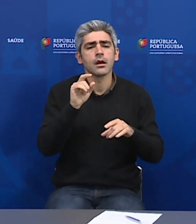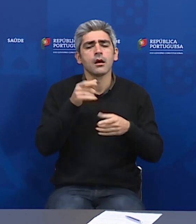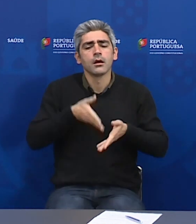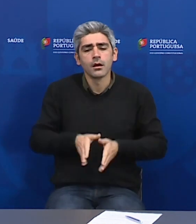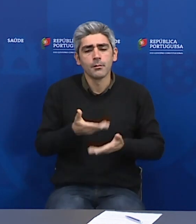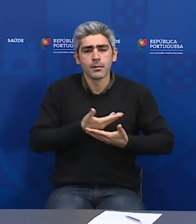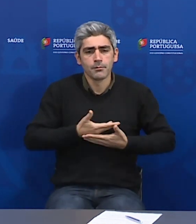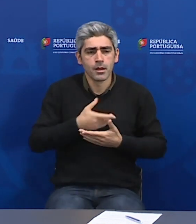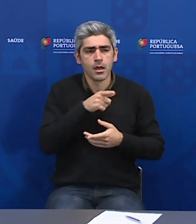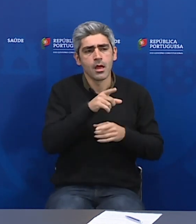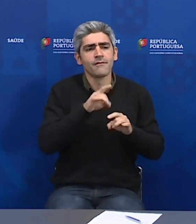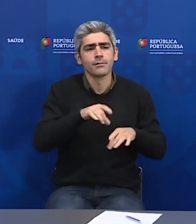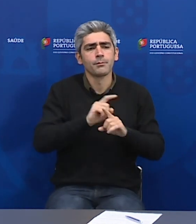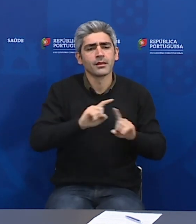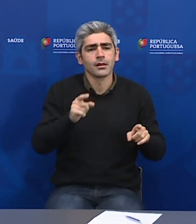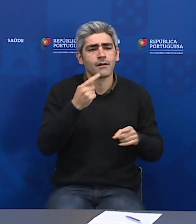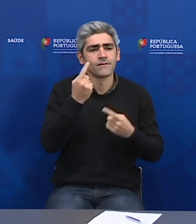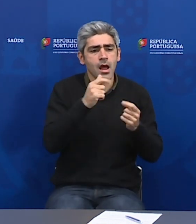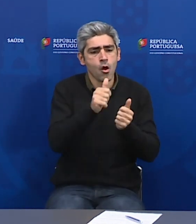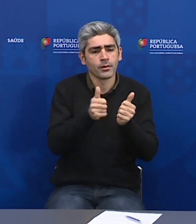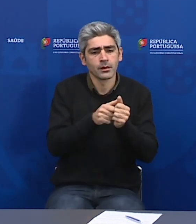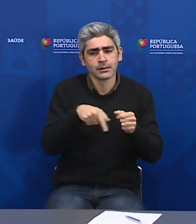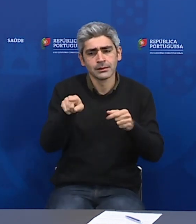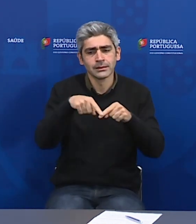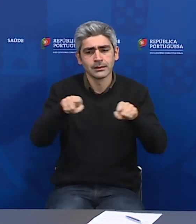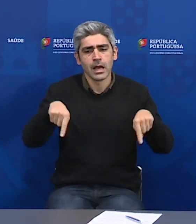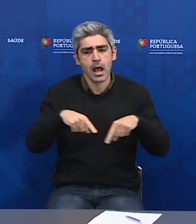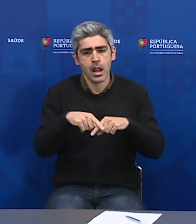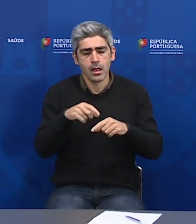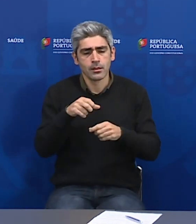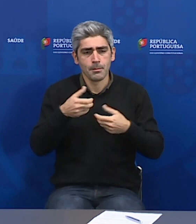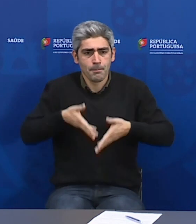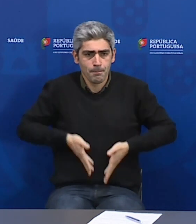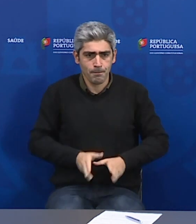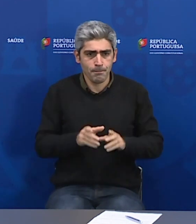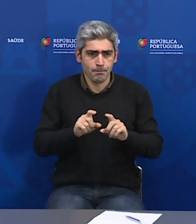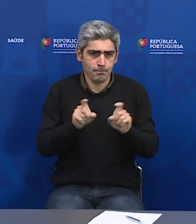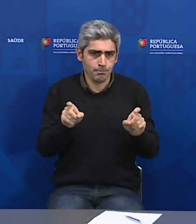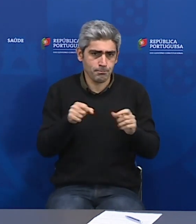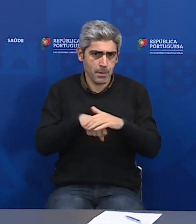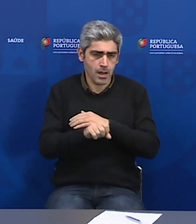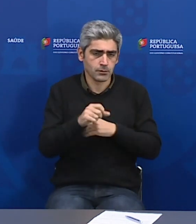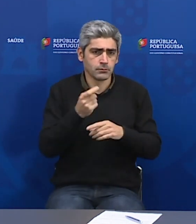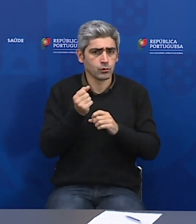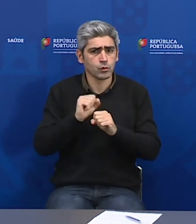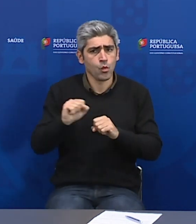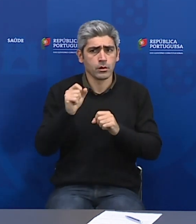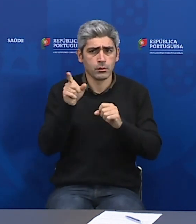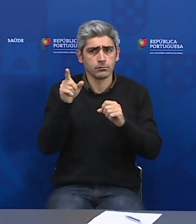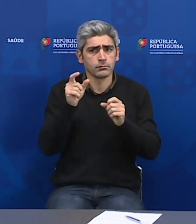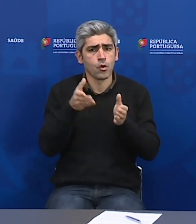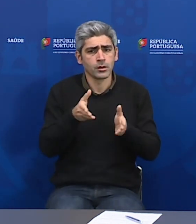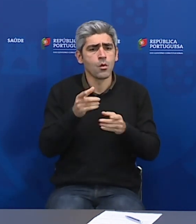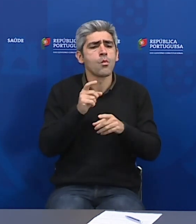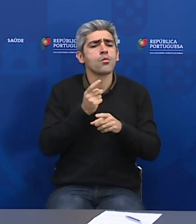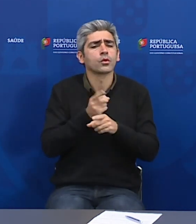acompanhantes para a sala de partos, o que vai contra as orientações da OMS neste contexto de epidemia. Queria perguntar se isto se deve à falta de